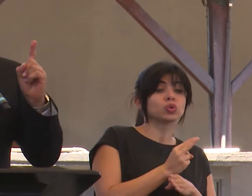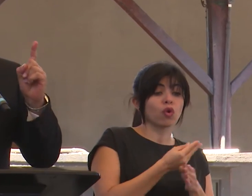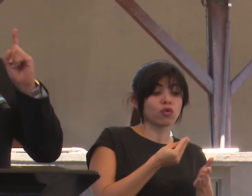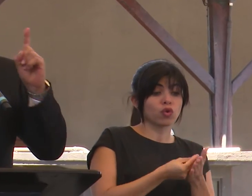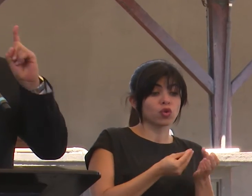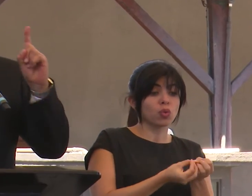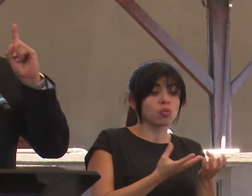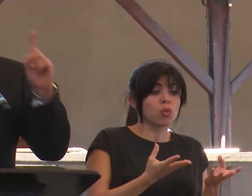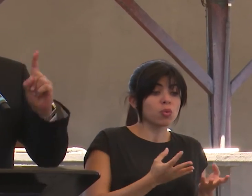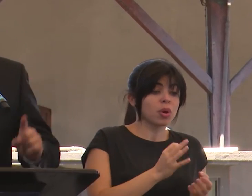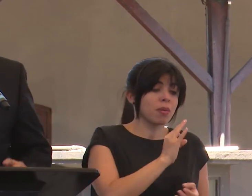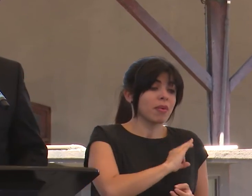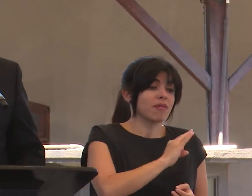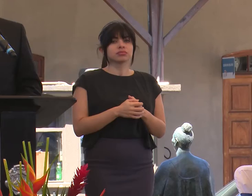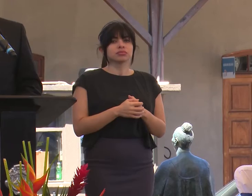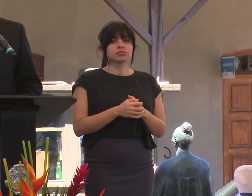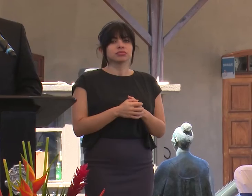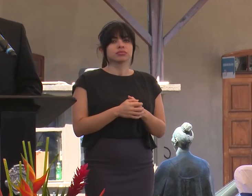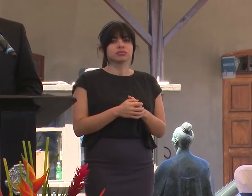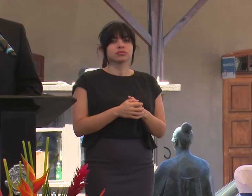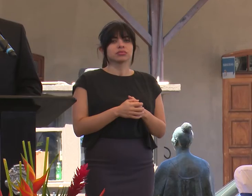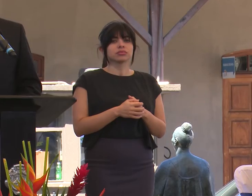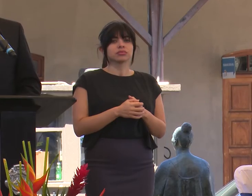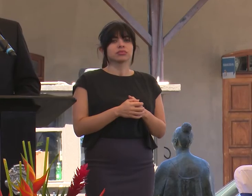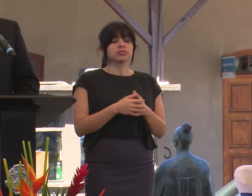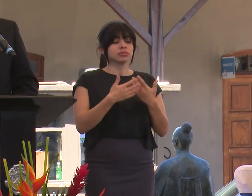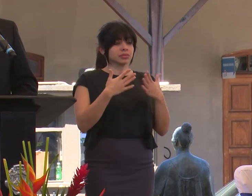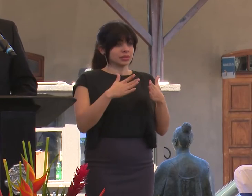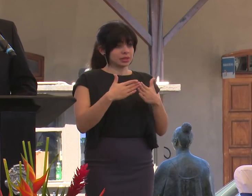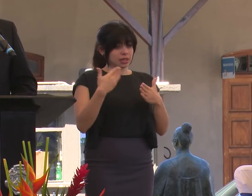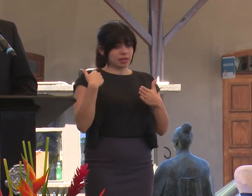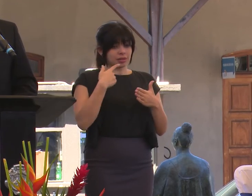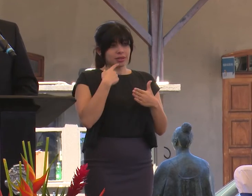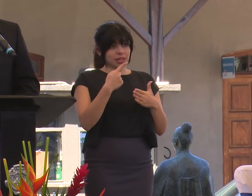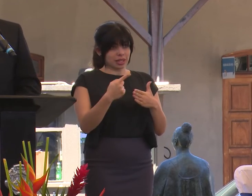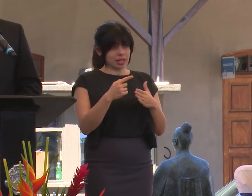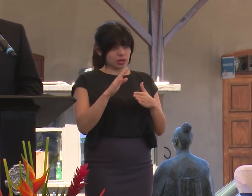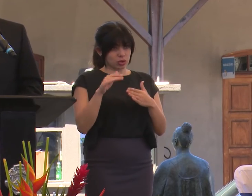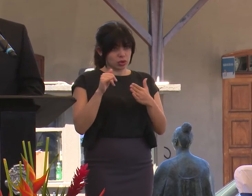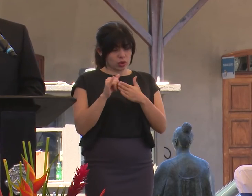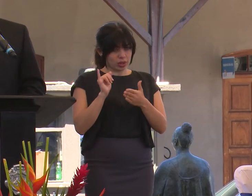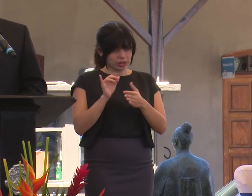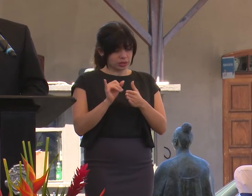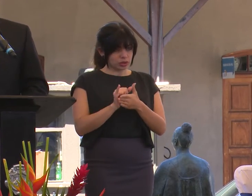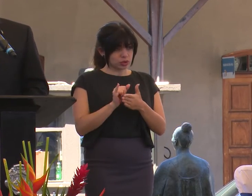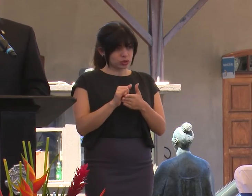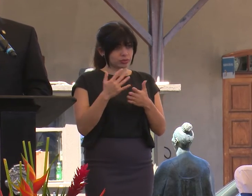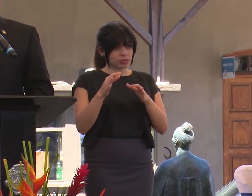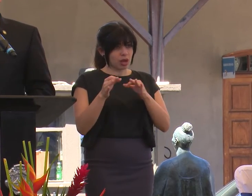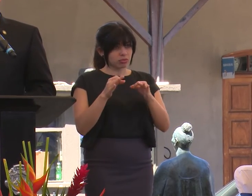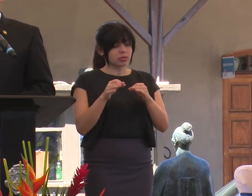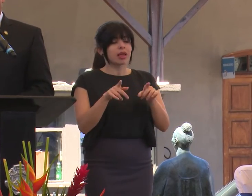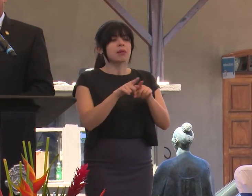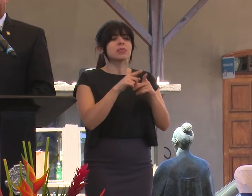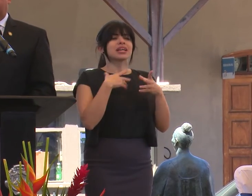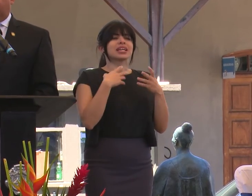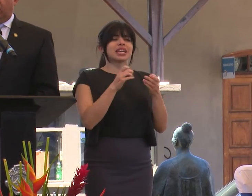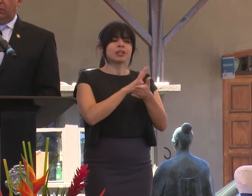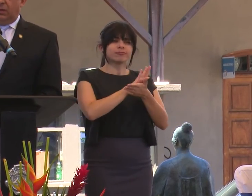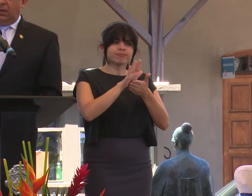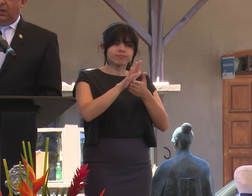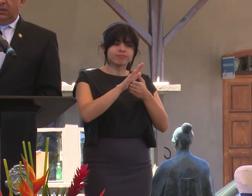públicos con fines electorales. Habiendo dicho lo anterior, sin embargo, quiero también ser absolutamente